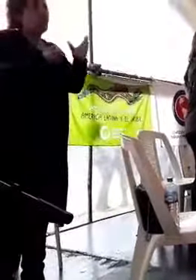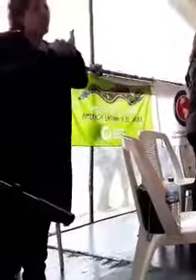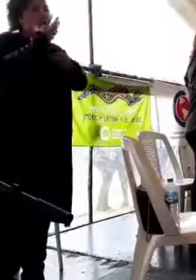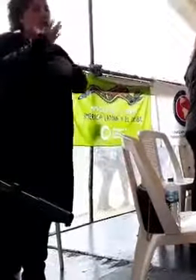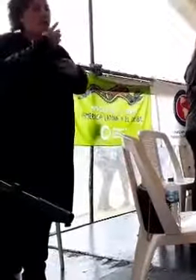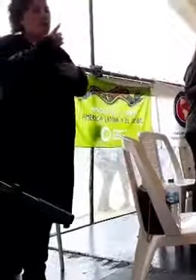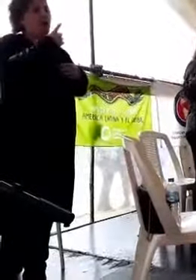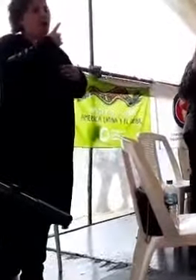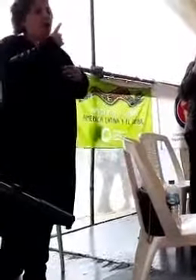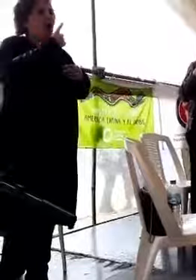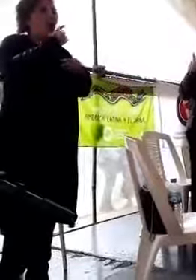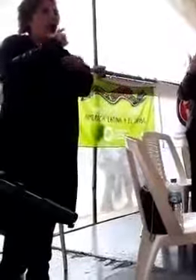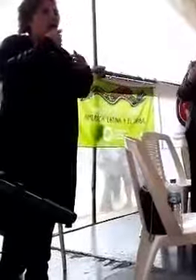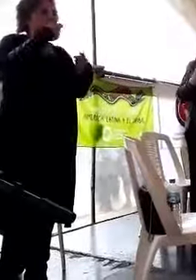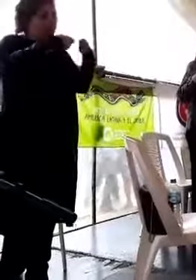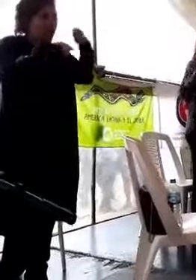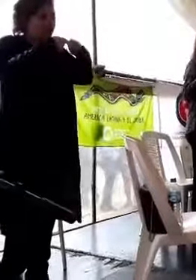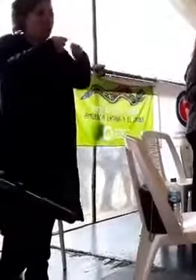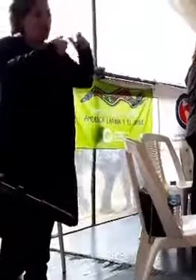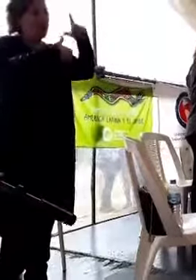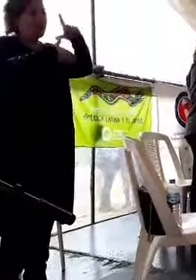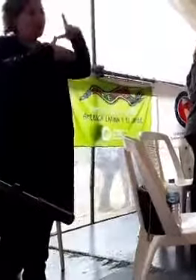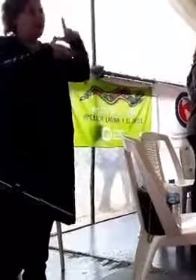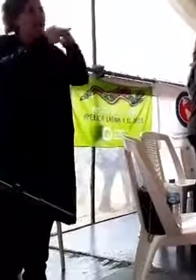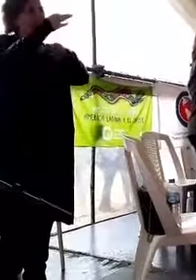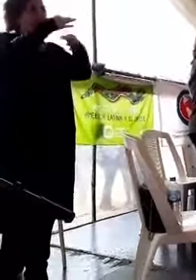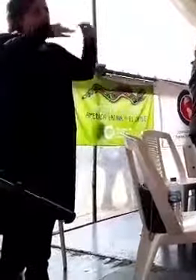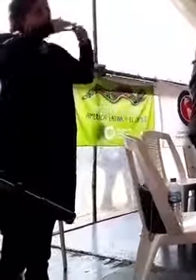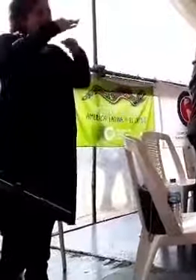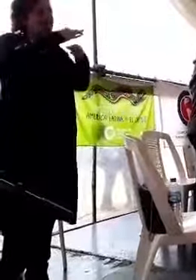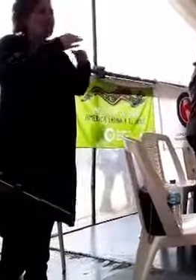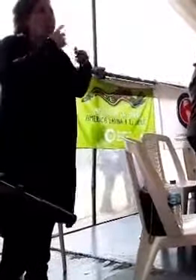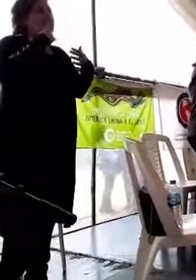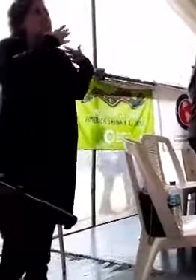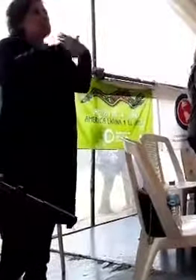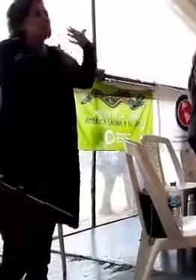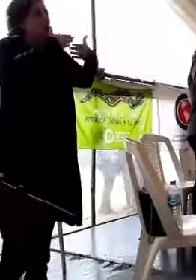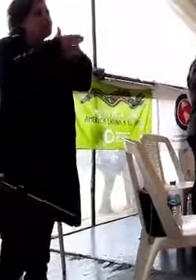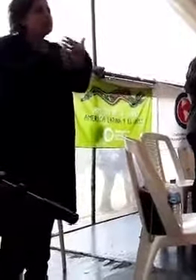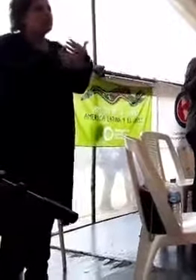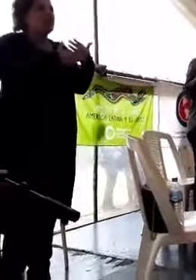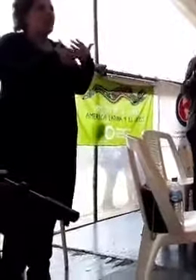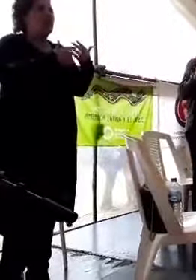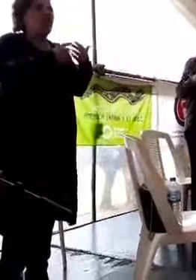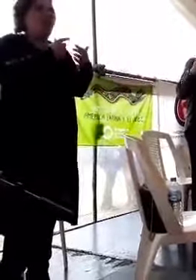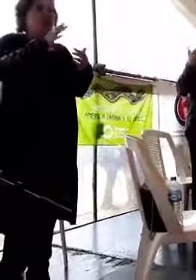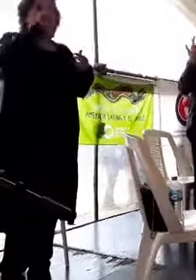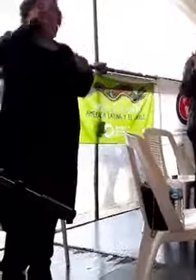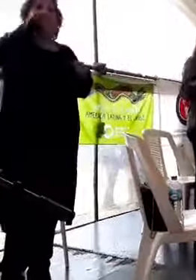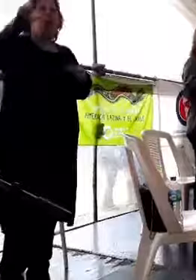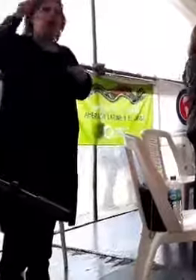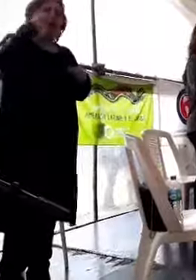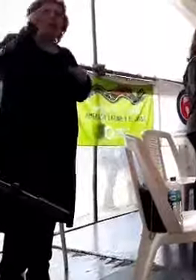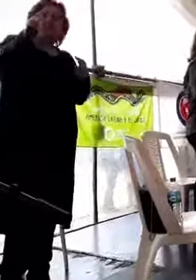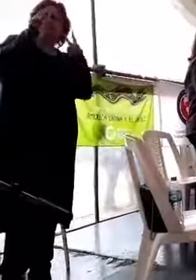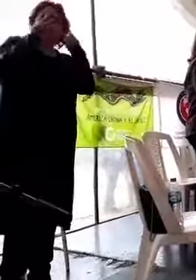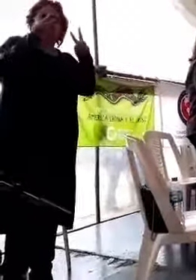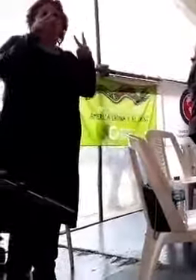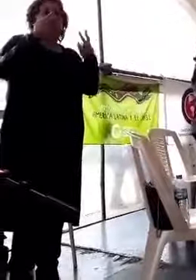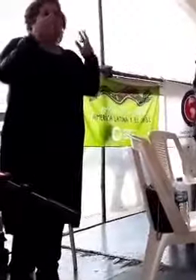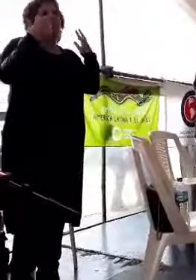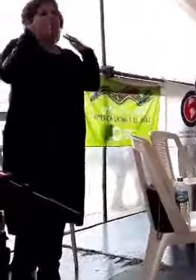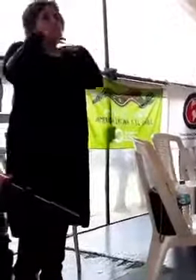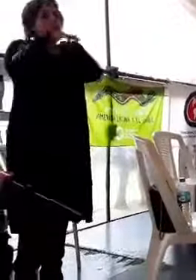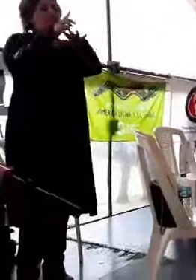conseguimos construir na América Latina e no Caribe um processo nunca visto de inclusão social,